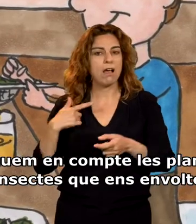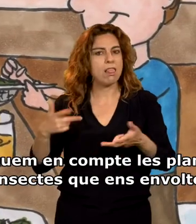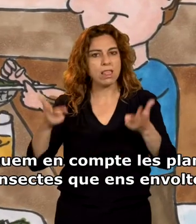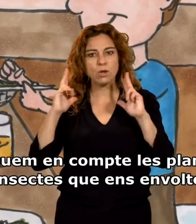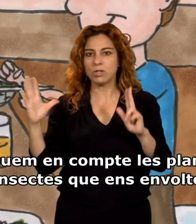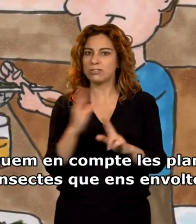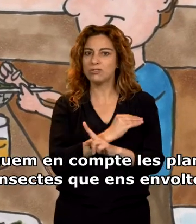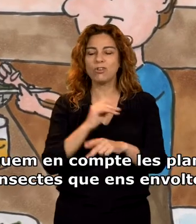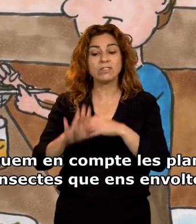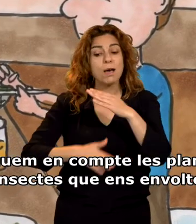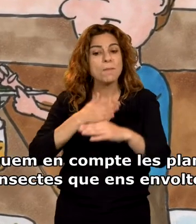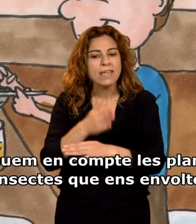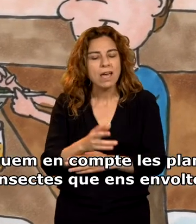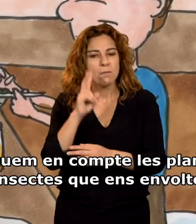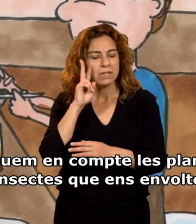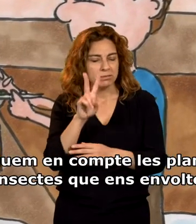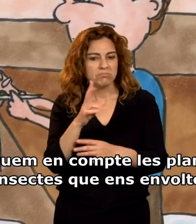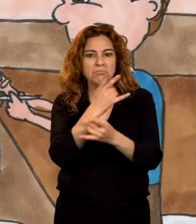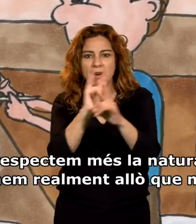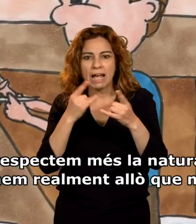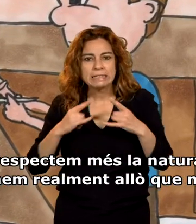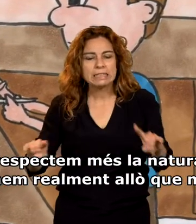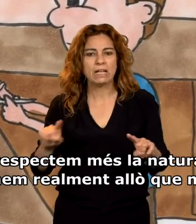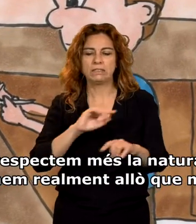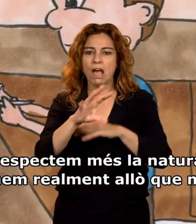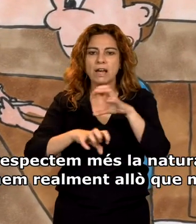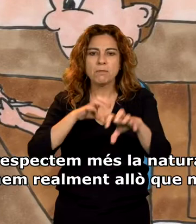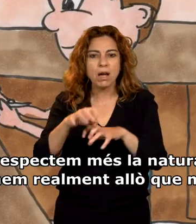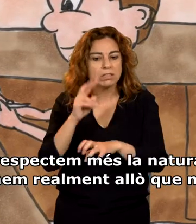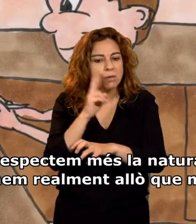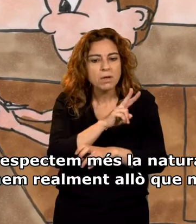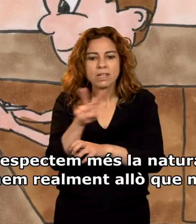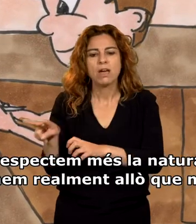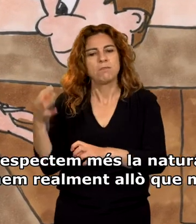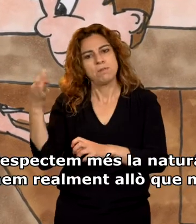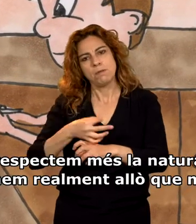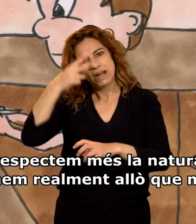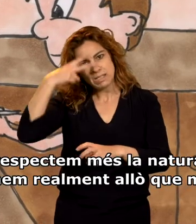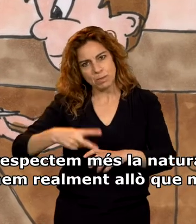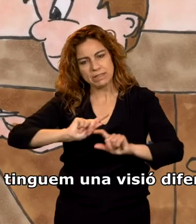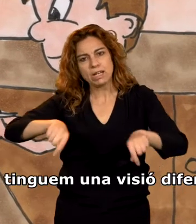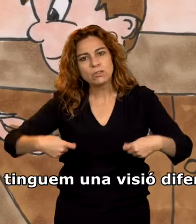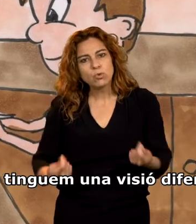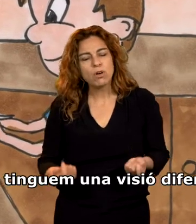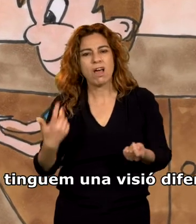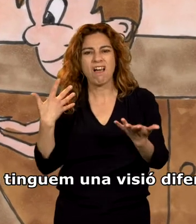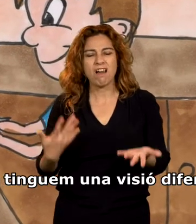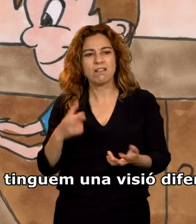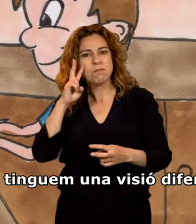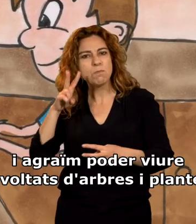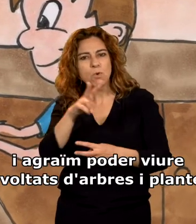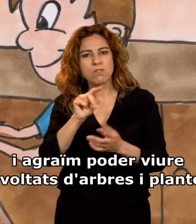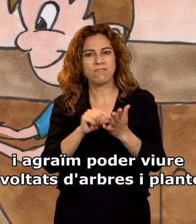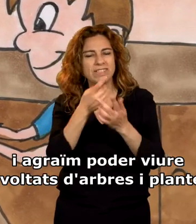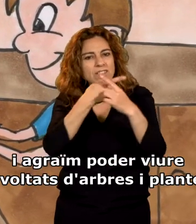en compte moltes de les plantes o insectes que ens envolten, respectem més la natura i li donem realment allò que mereix, que tinguem una visió